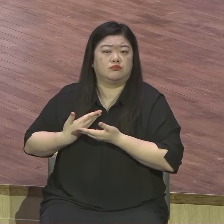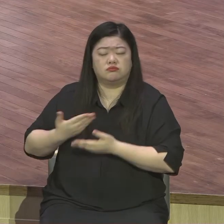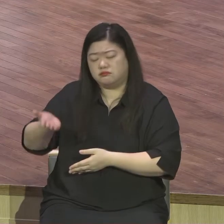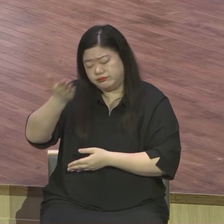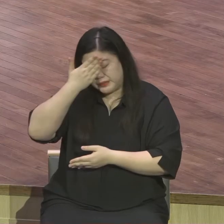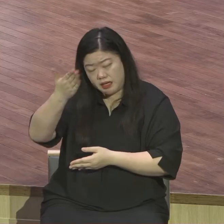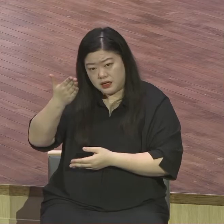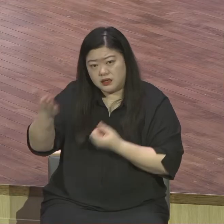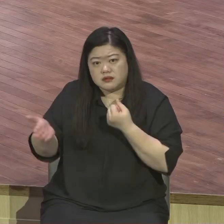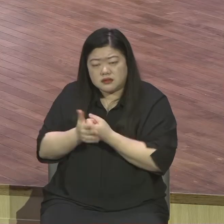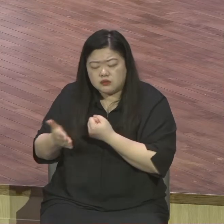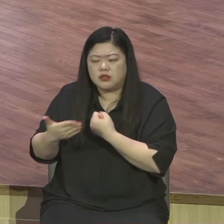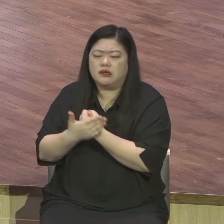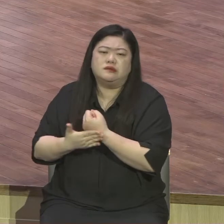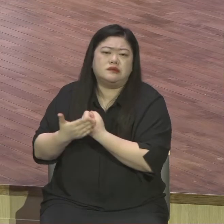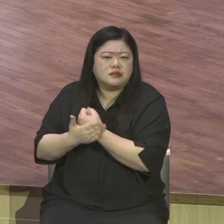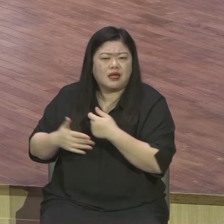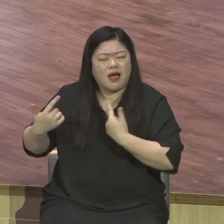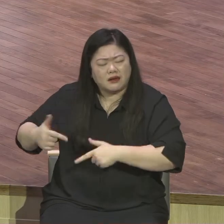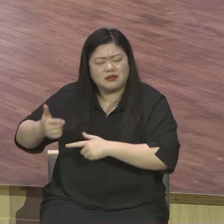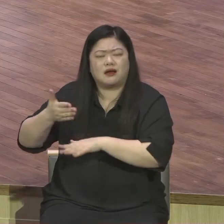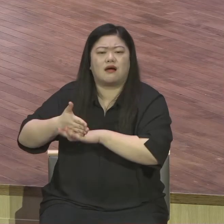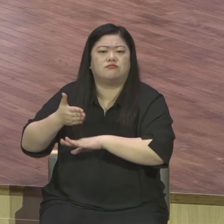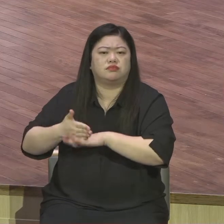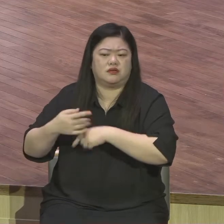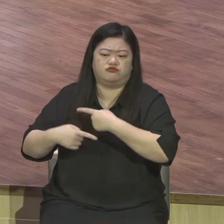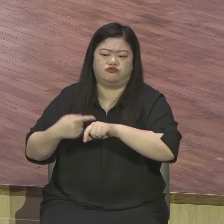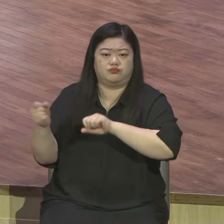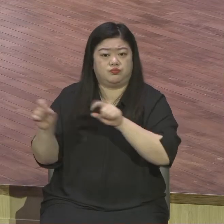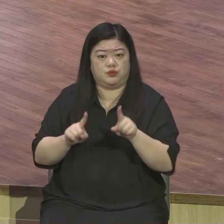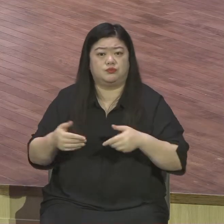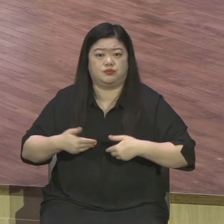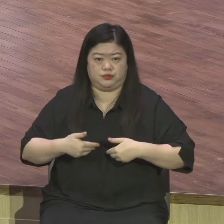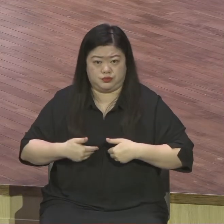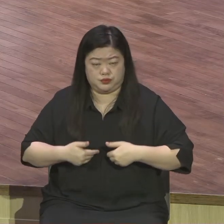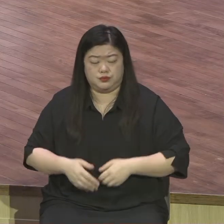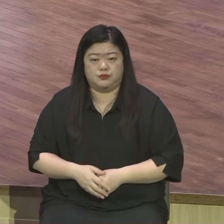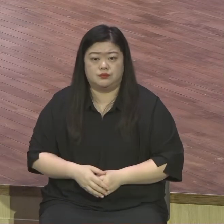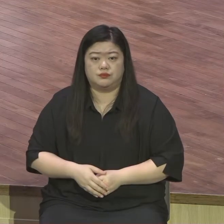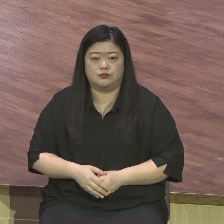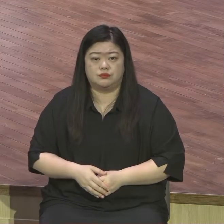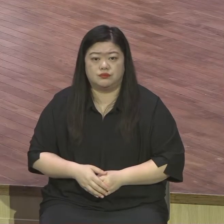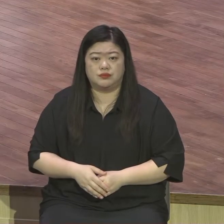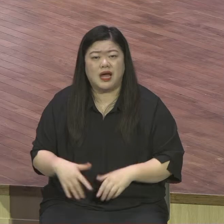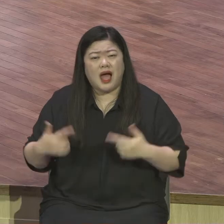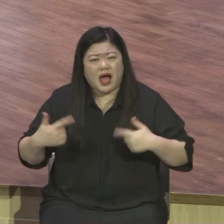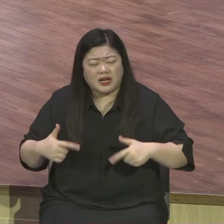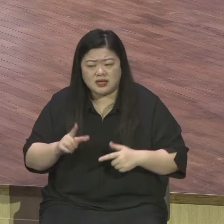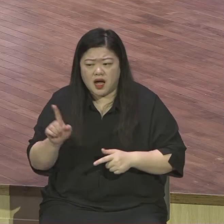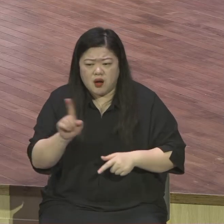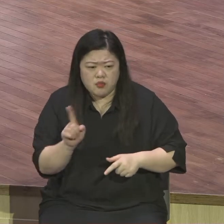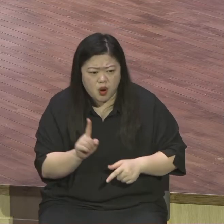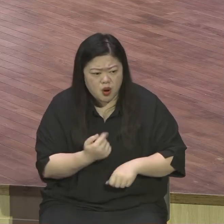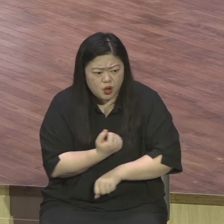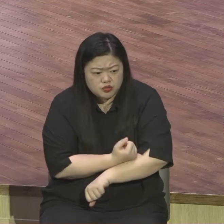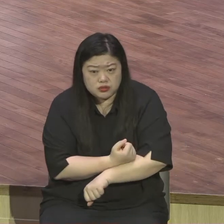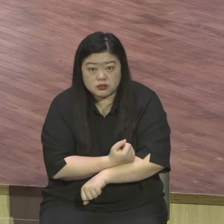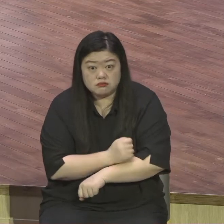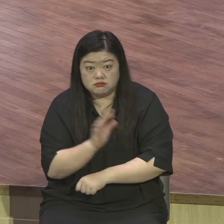은혜 받은 사람 은혜의 의식 속에서 어떤 의림이 와도 상관없어 늘 은혜의 의식 속에서 그치셔야 돼요 구원의